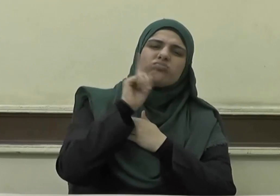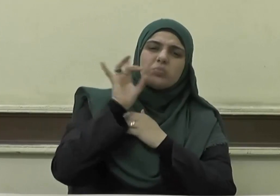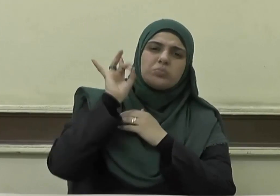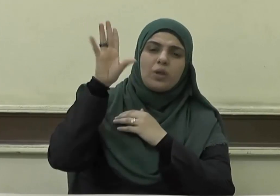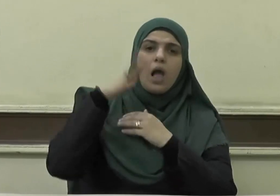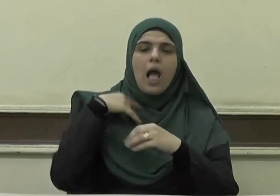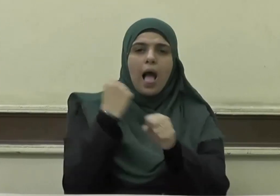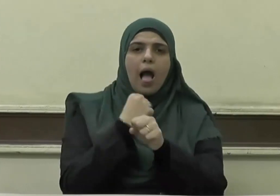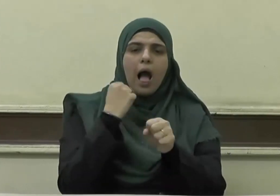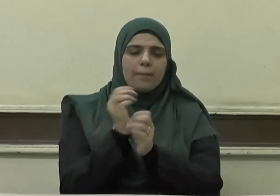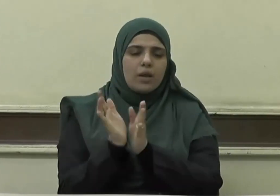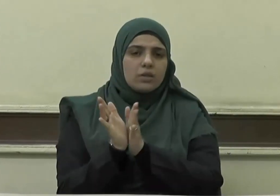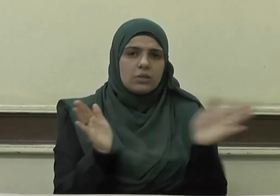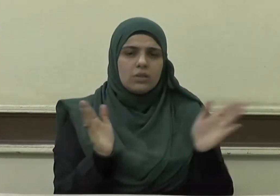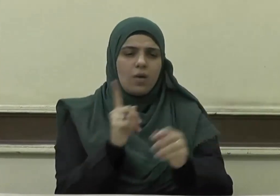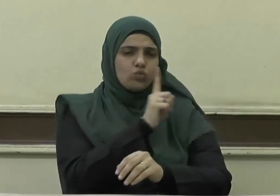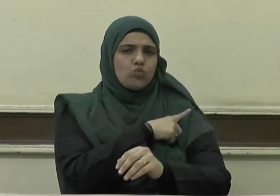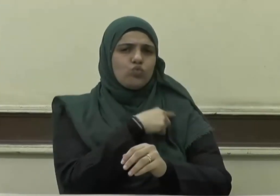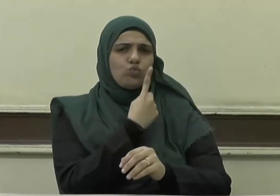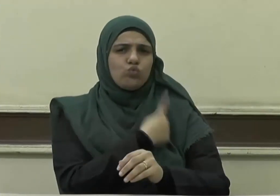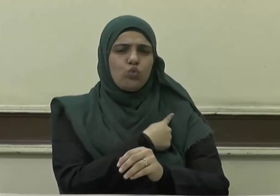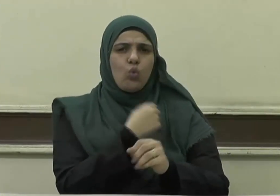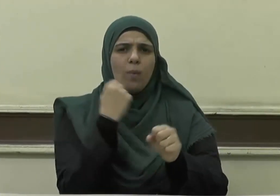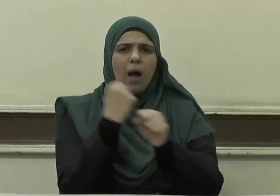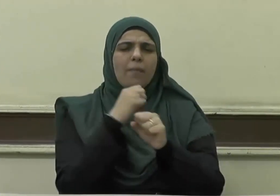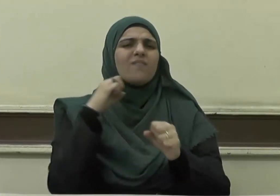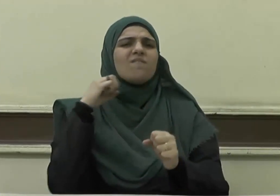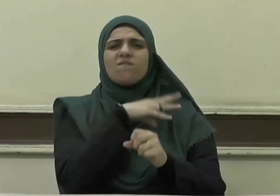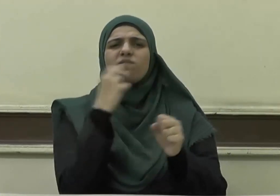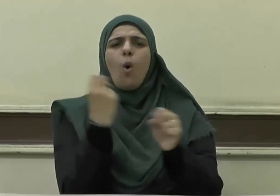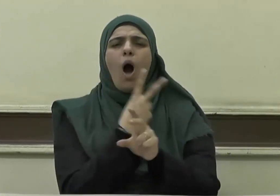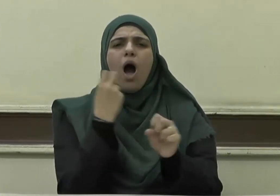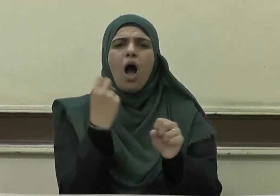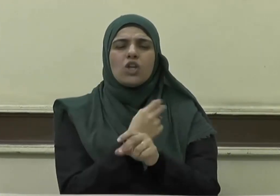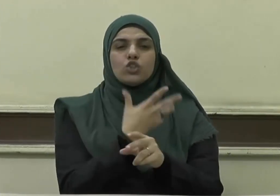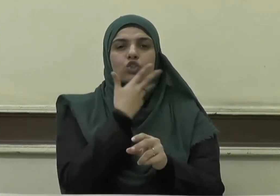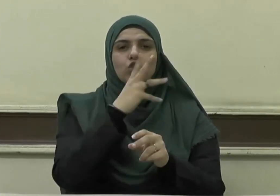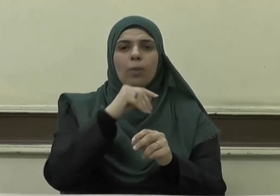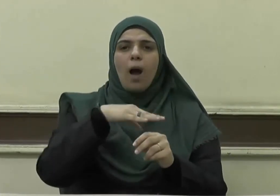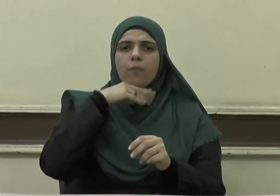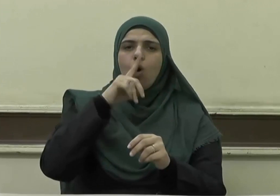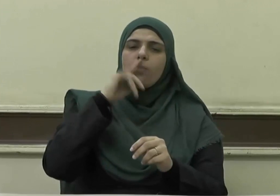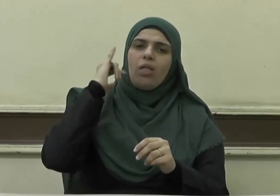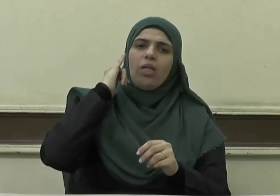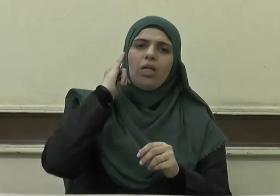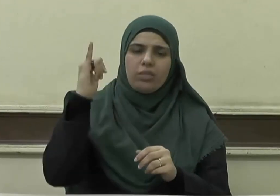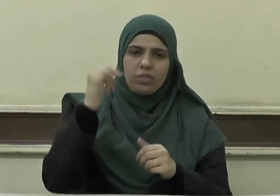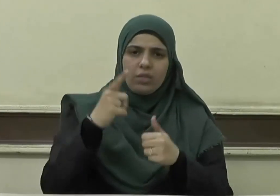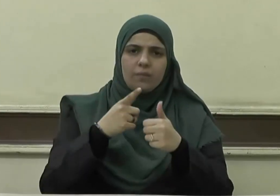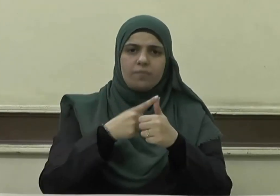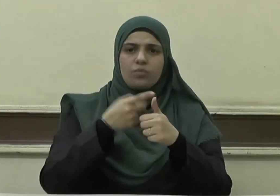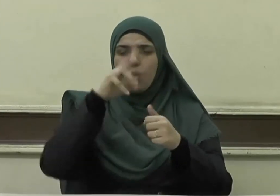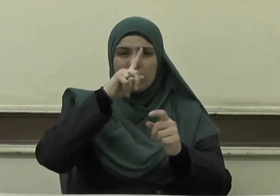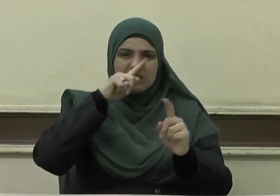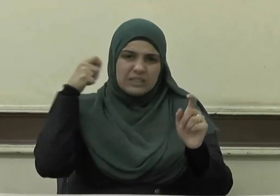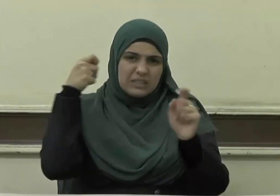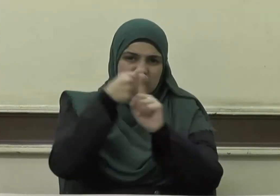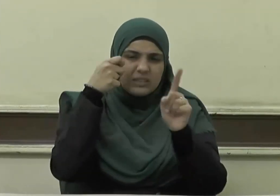المنكرات والفواحش كعقوق الوالدين والاعتداء على الأموال